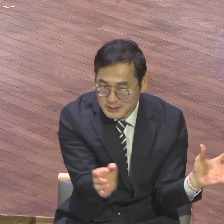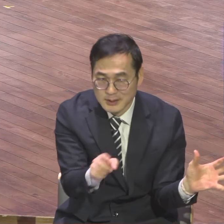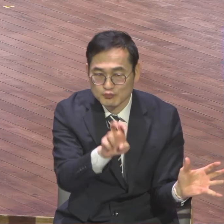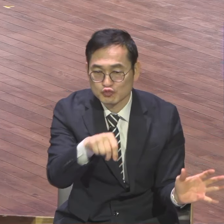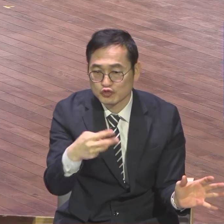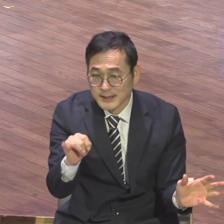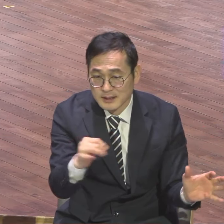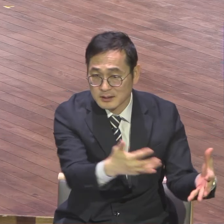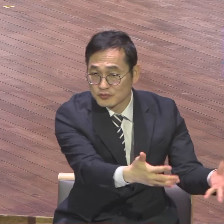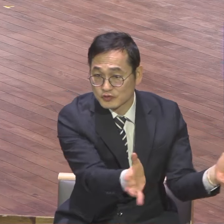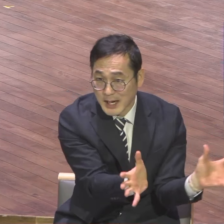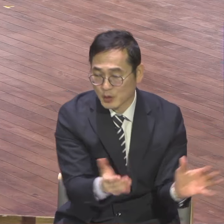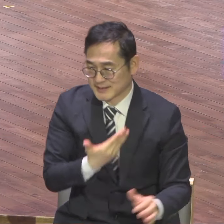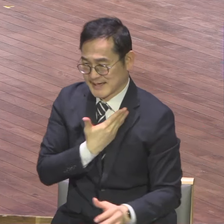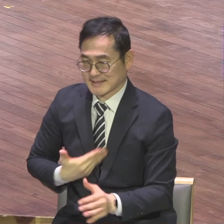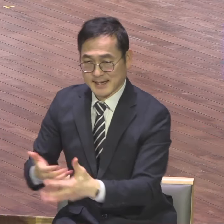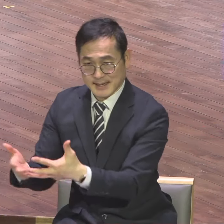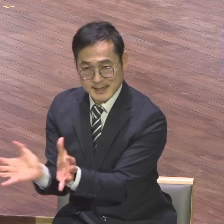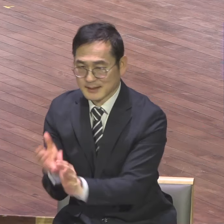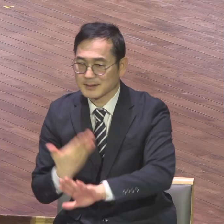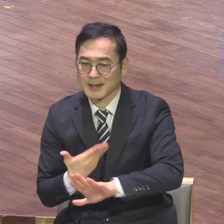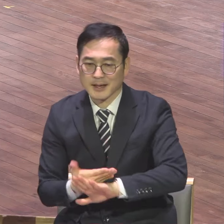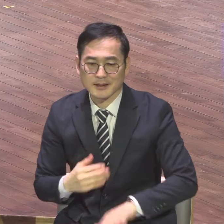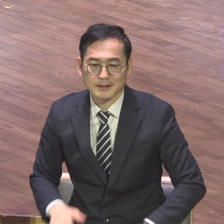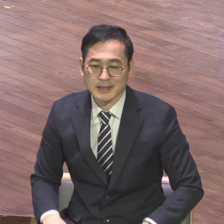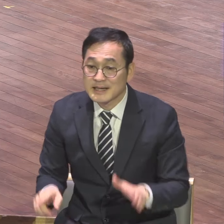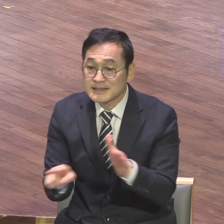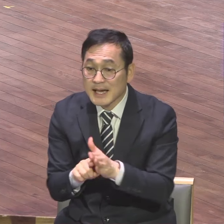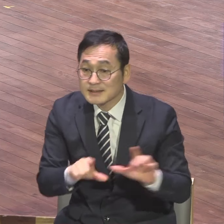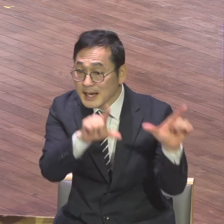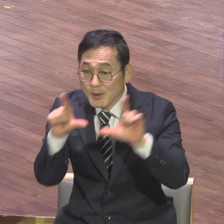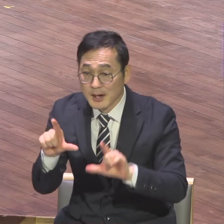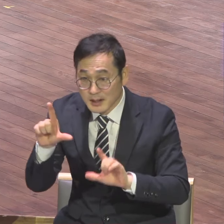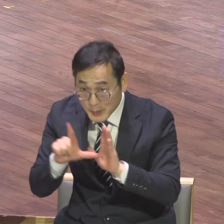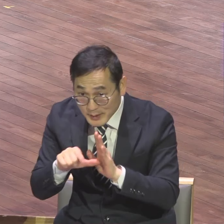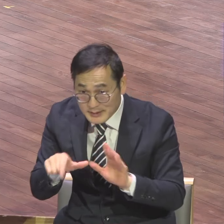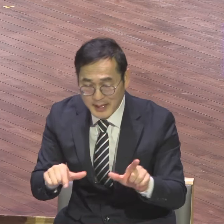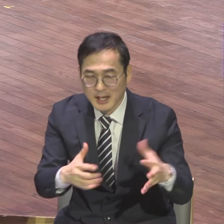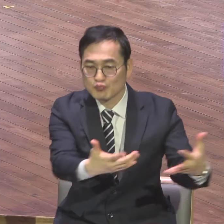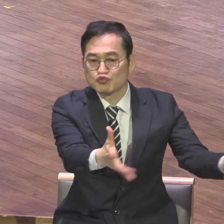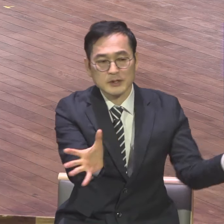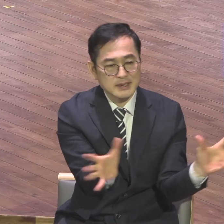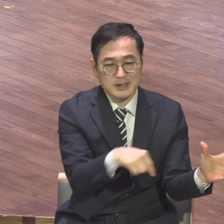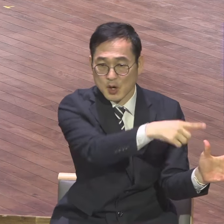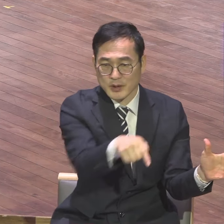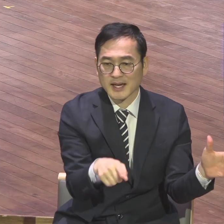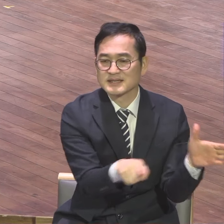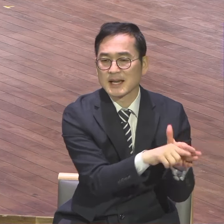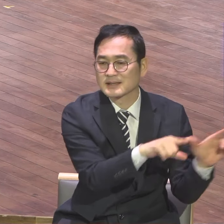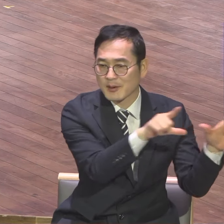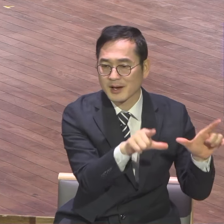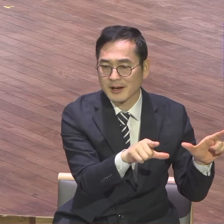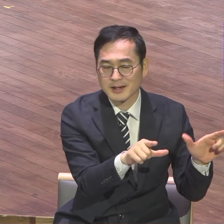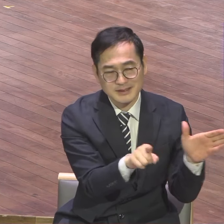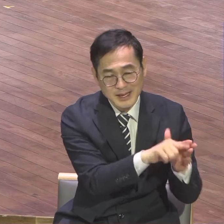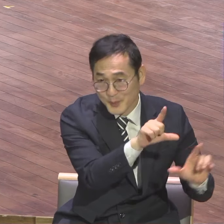크게 두 가지로 나올 수 있는데 그것이 뭐냐 무리신앙과 제자신앙이에요 교회도 그렇습니다 무리가 있고